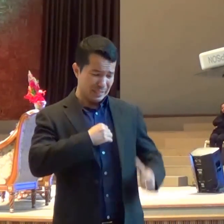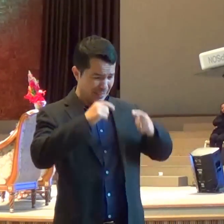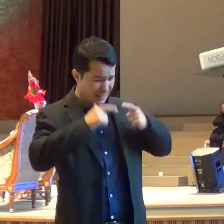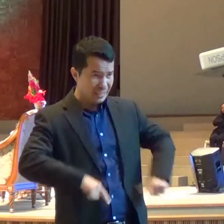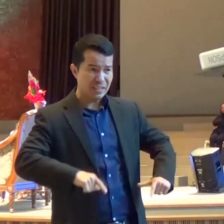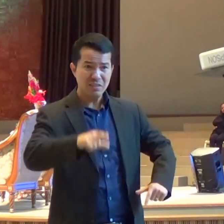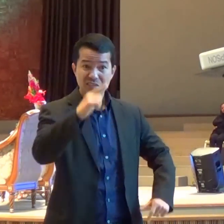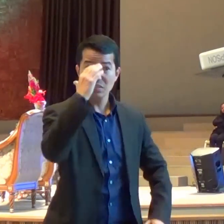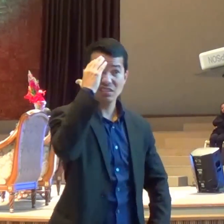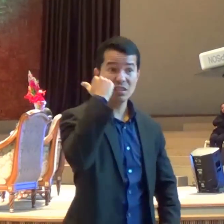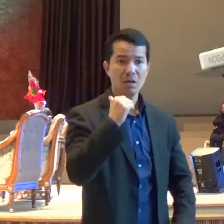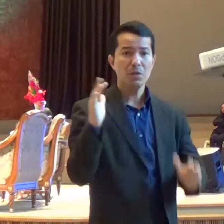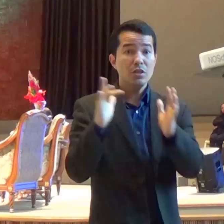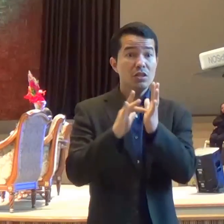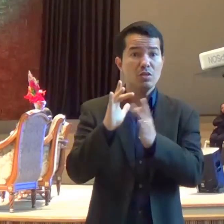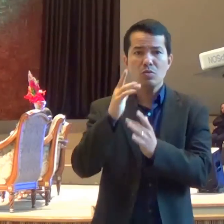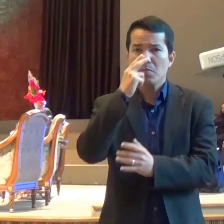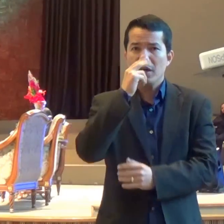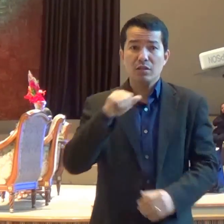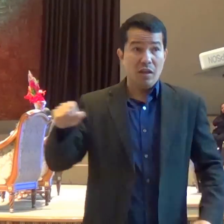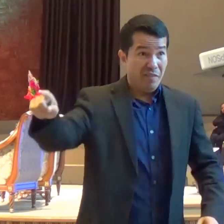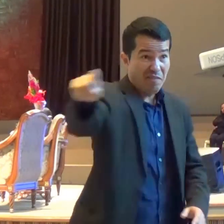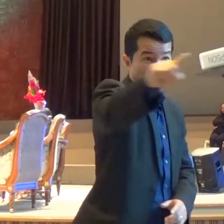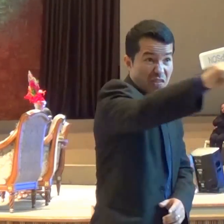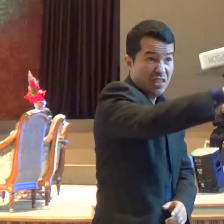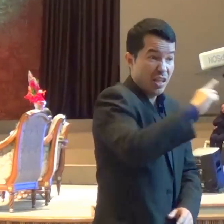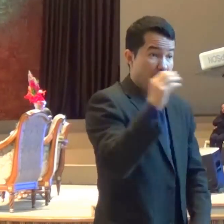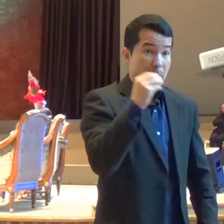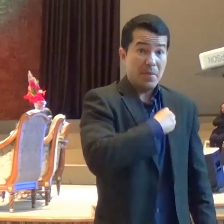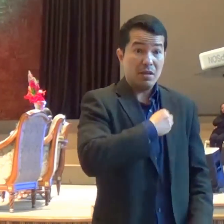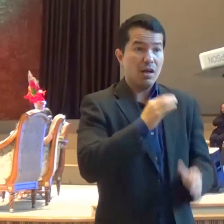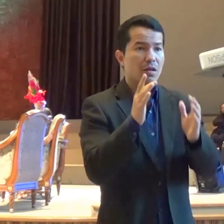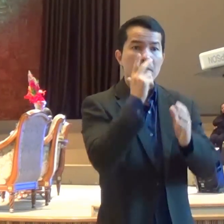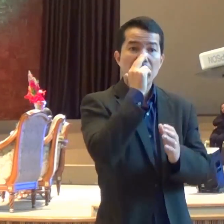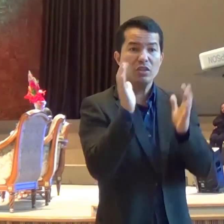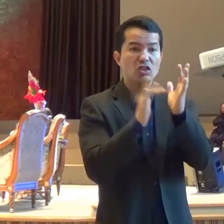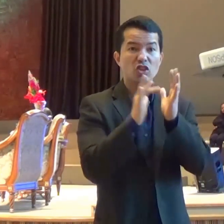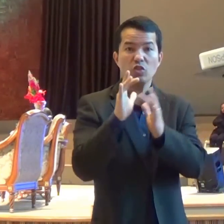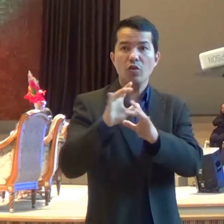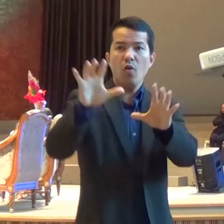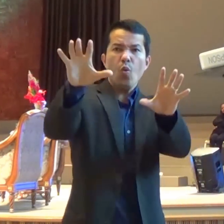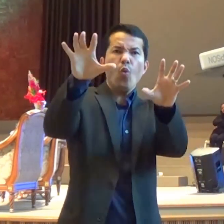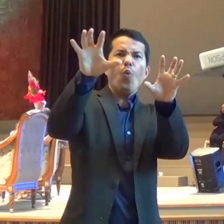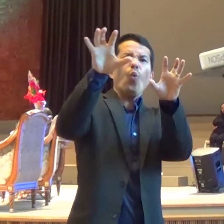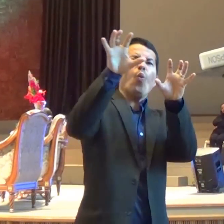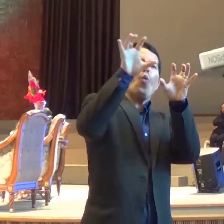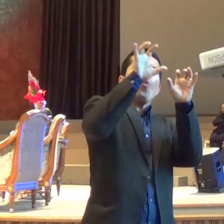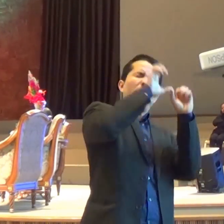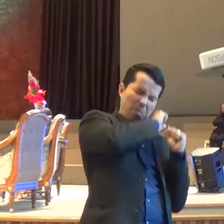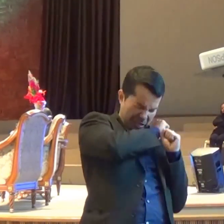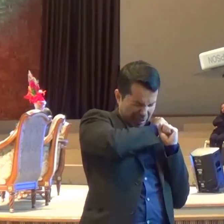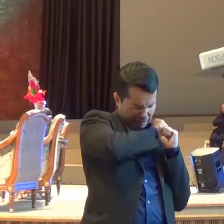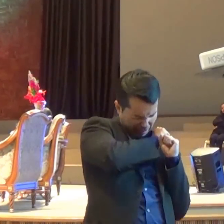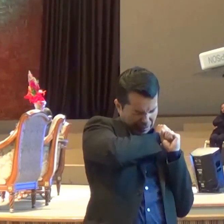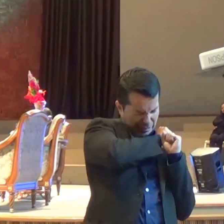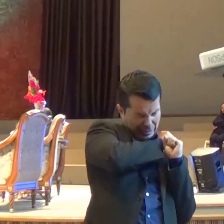Pecado Por mim Aquele que não tinha Nenhum pecado Recebeu sobre ele Todo o